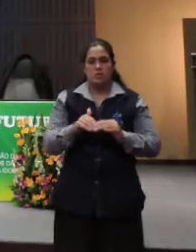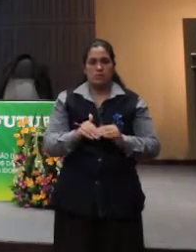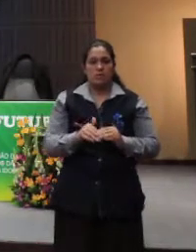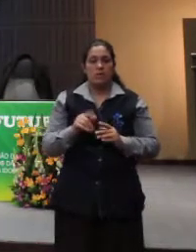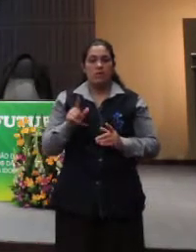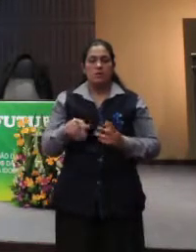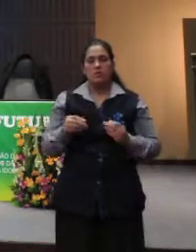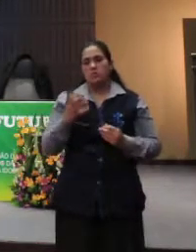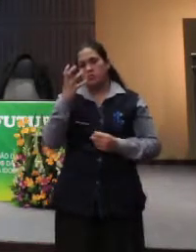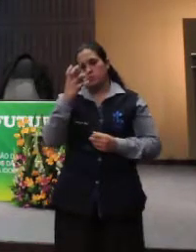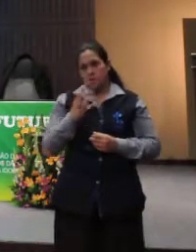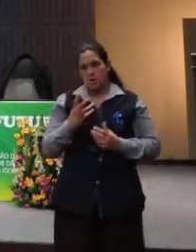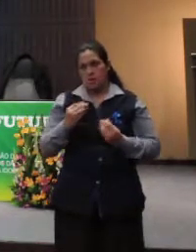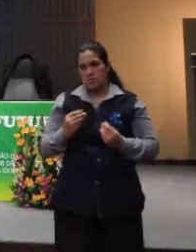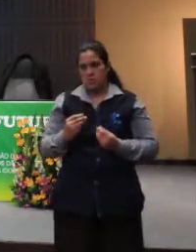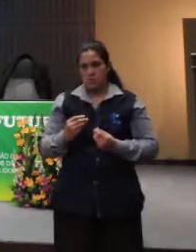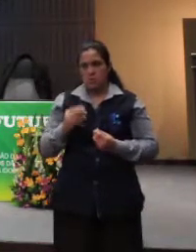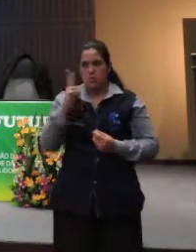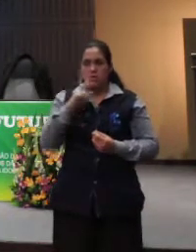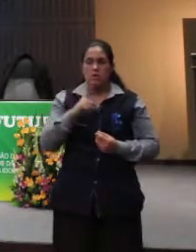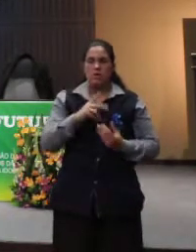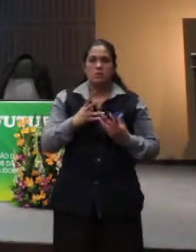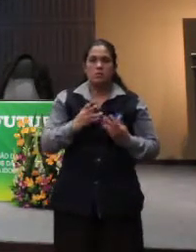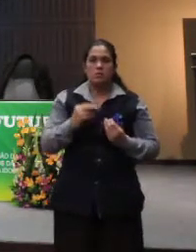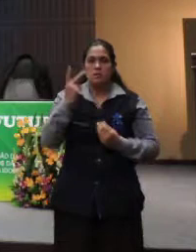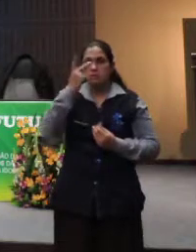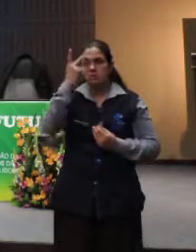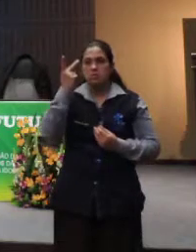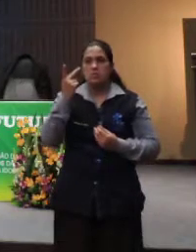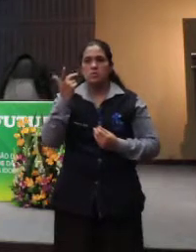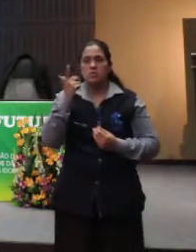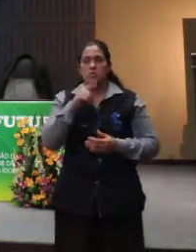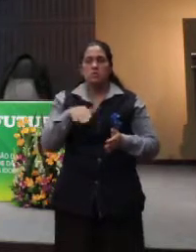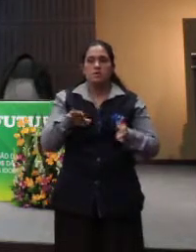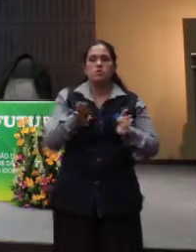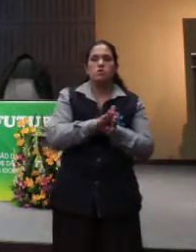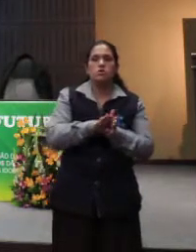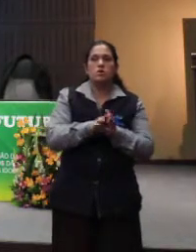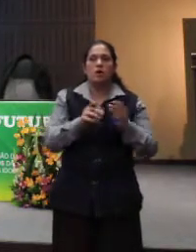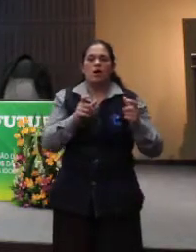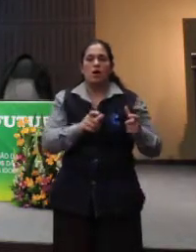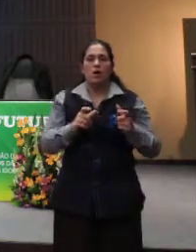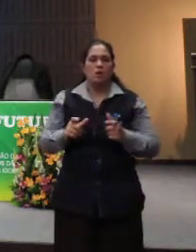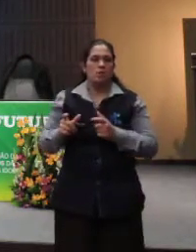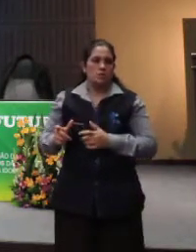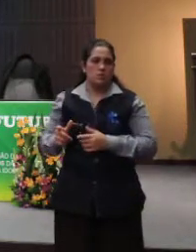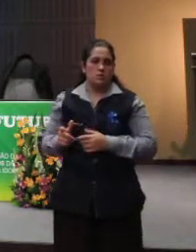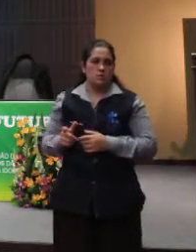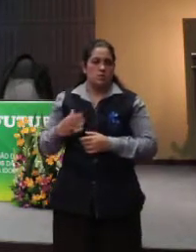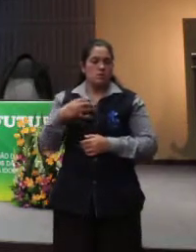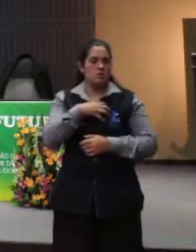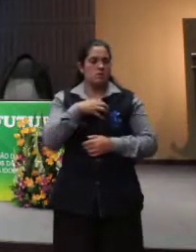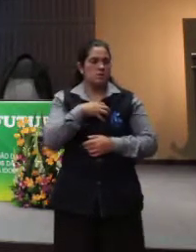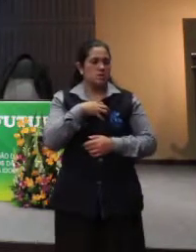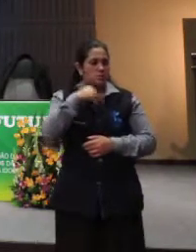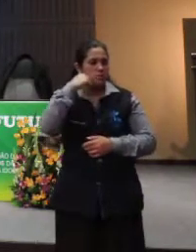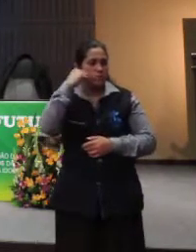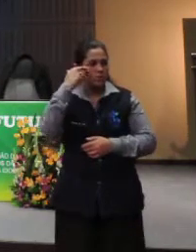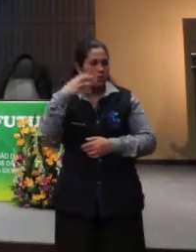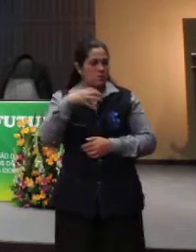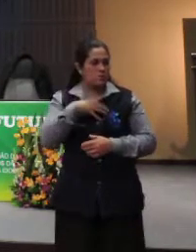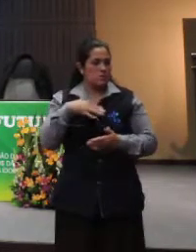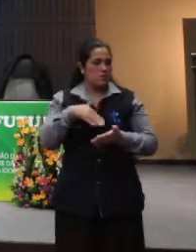Isso é muito sério. Algumas pessoas não conseguem nem chegar aos lugares. Ou se sentem intimidadas pelos lugares.